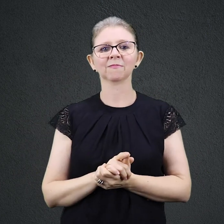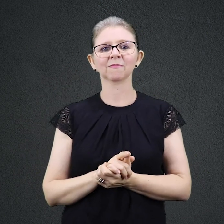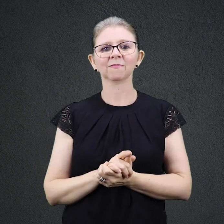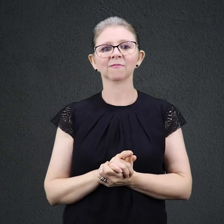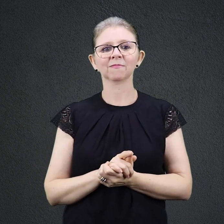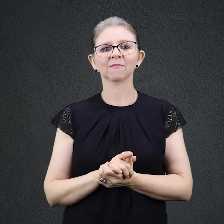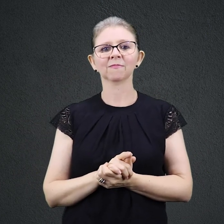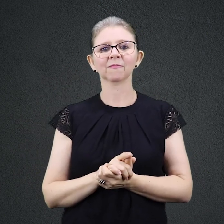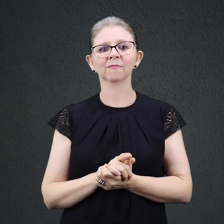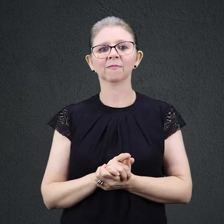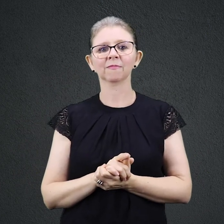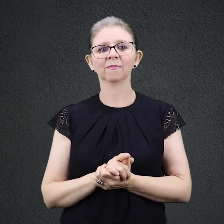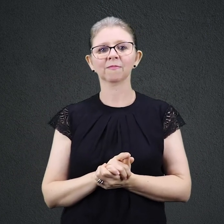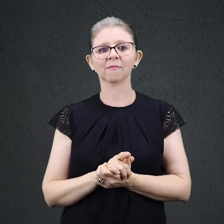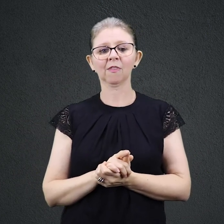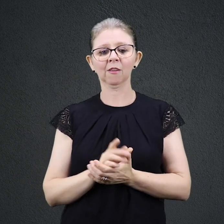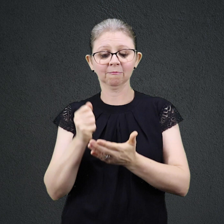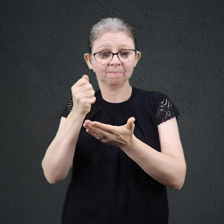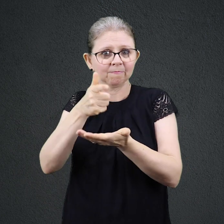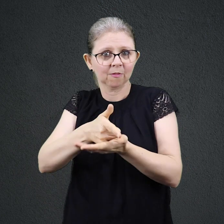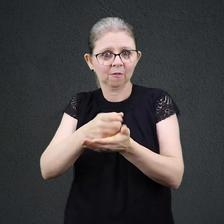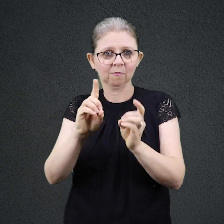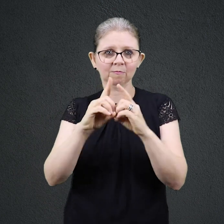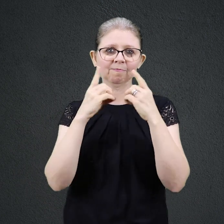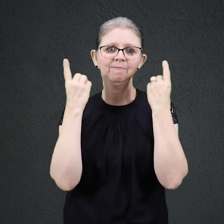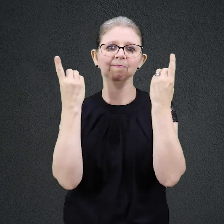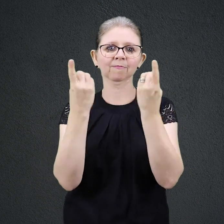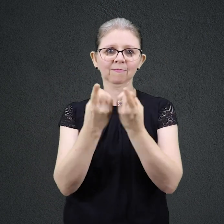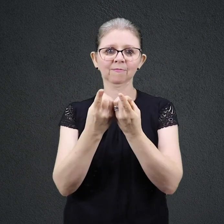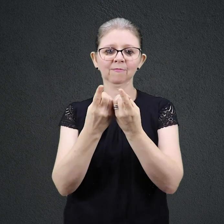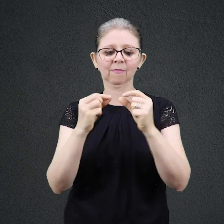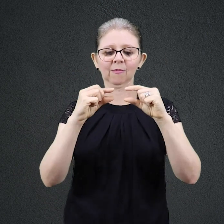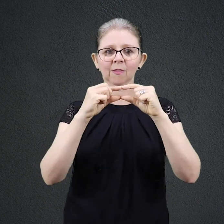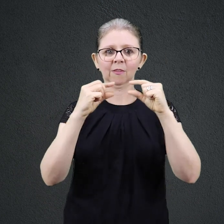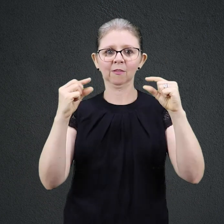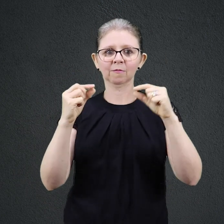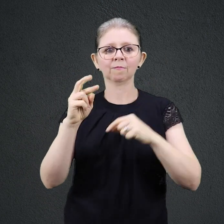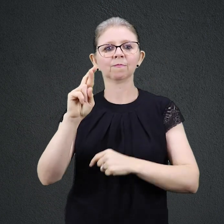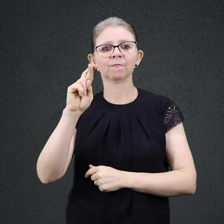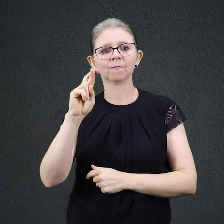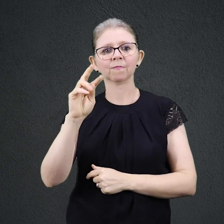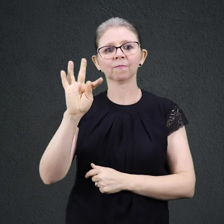Adquira já o seu devocional de todos os dias. Acesse loja.transmundial.org.br